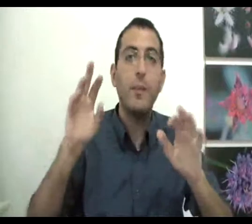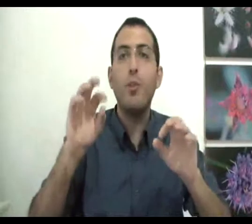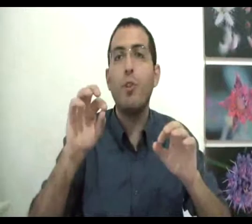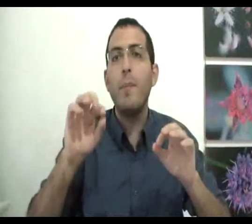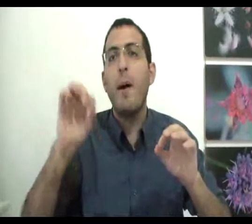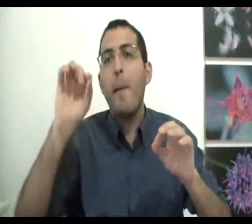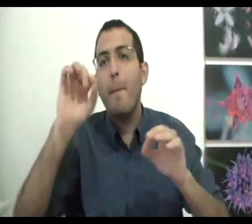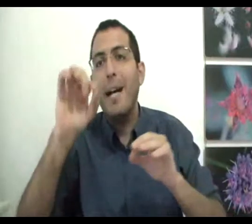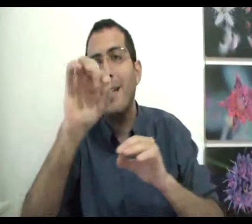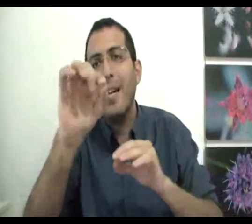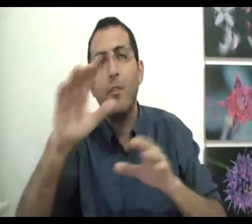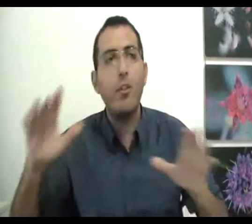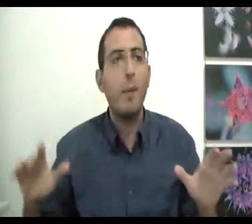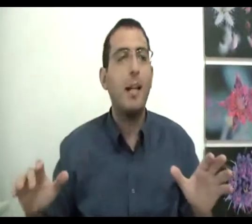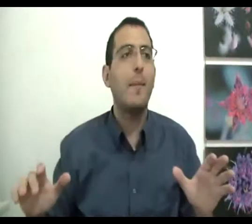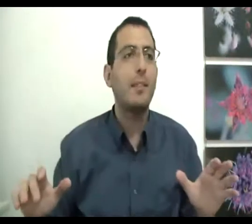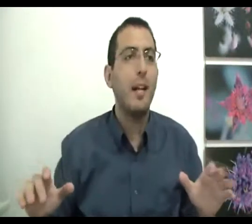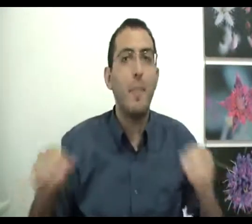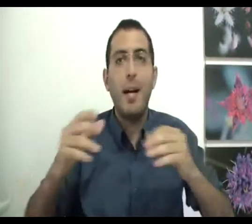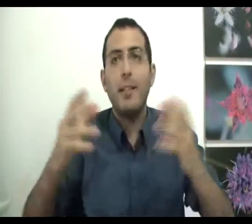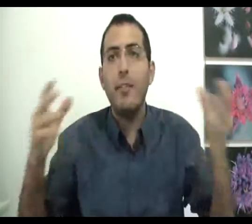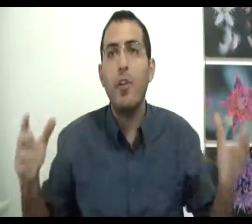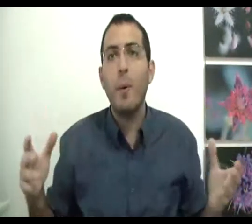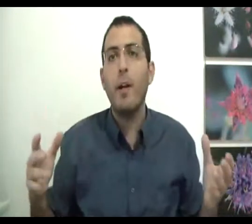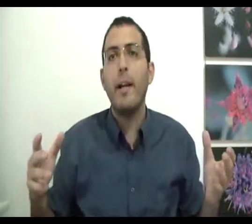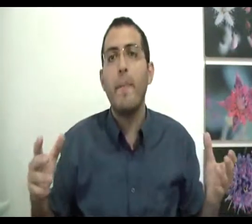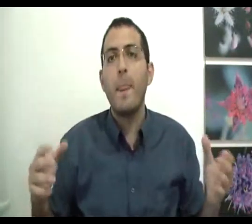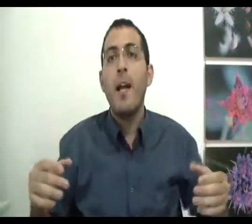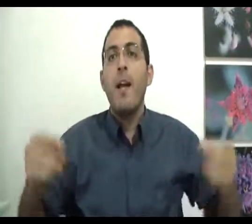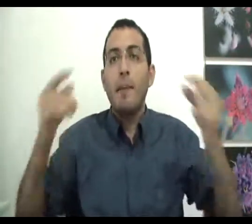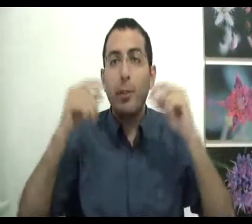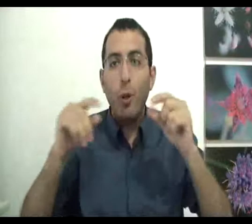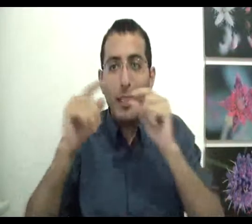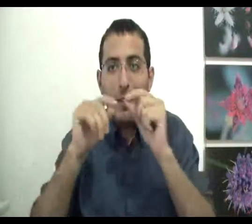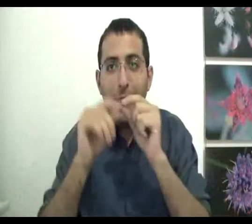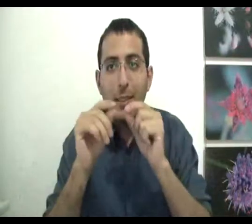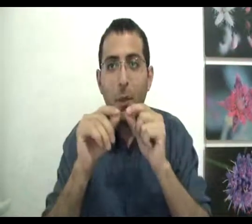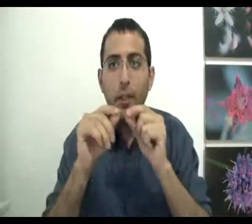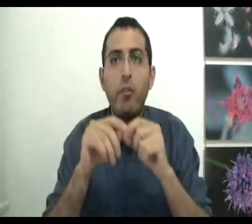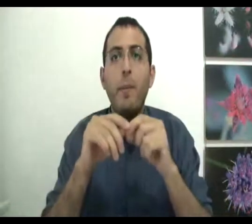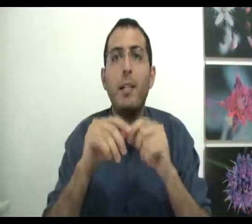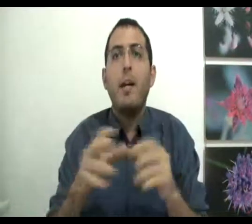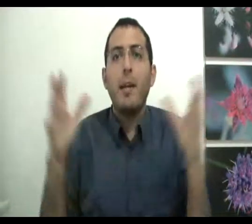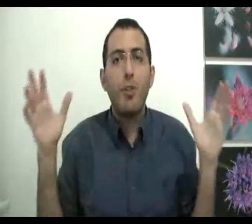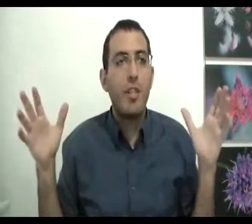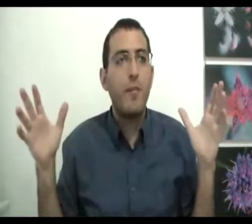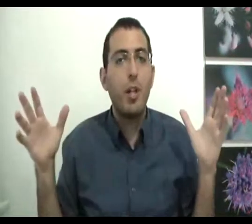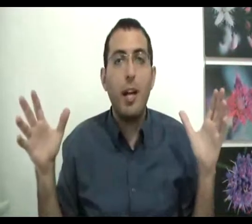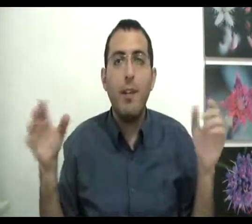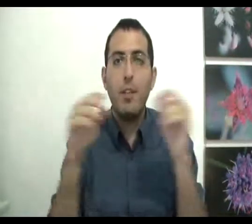אנחנו שואלים מה התכלית של ישמע האדם הזה חי מה התכלית של ישמע הוא קיים ובתוך הדבר עצמו יש לבן אדם חיים של 70 שנה ועכשיו